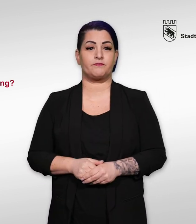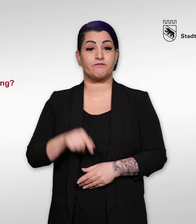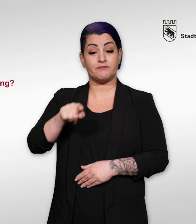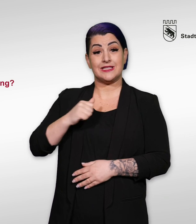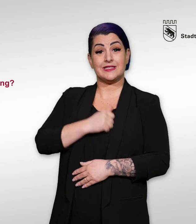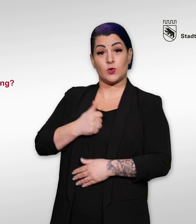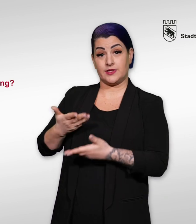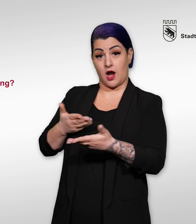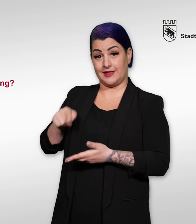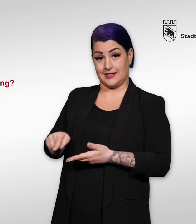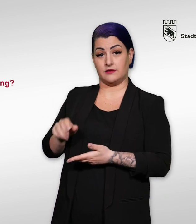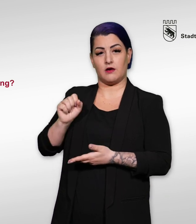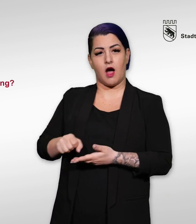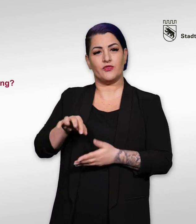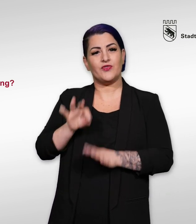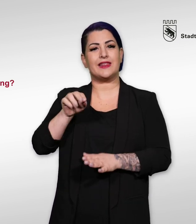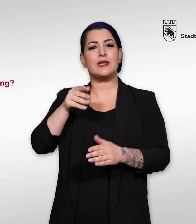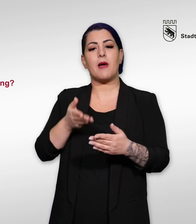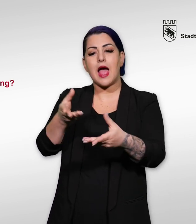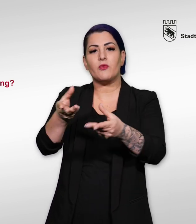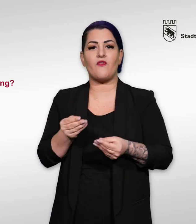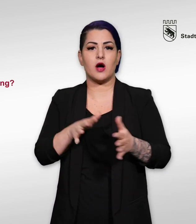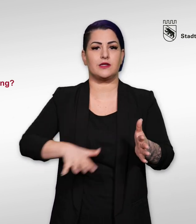Die Schreibstube finden Sie im Empfangsraum beim Sozialdienst.